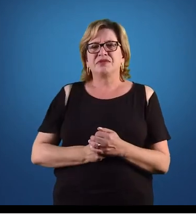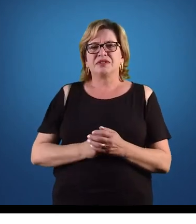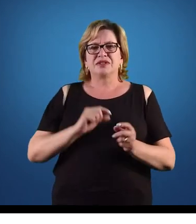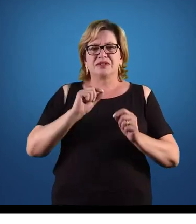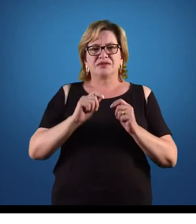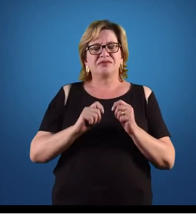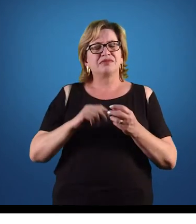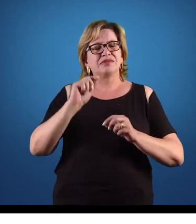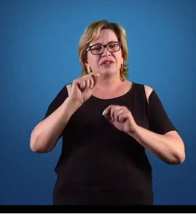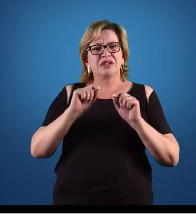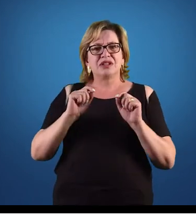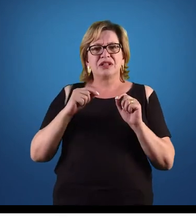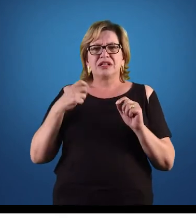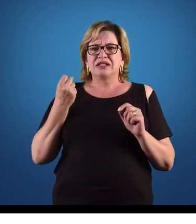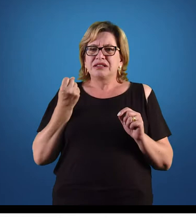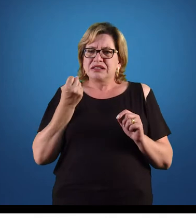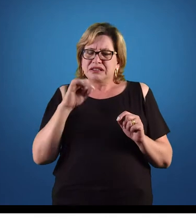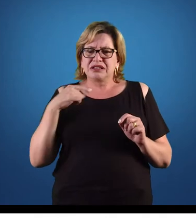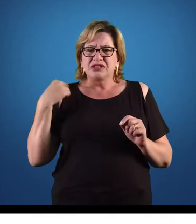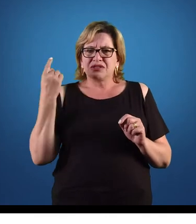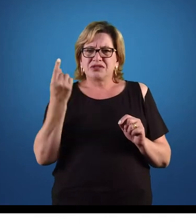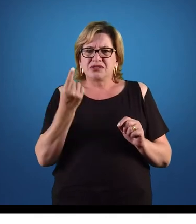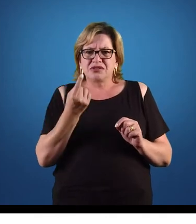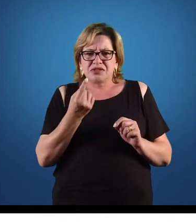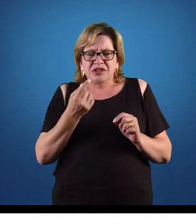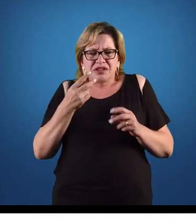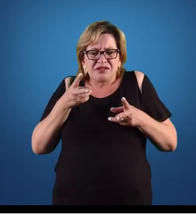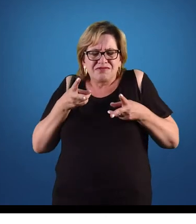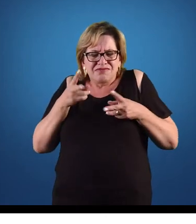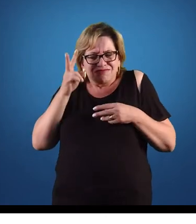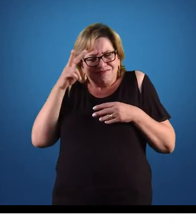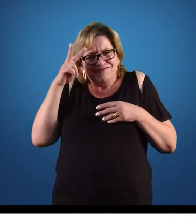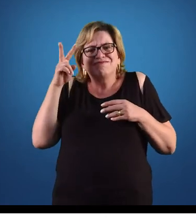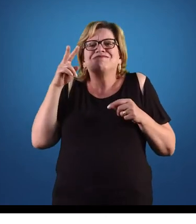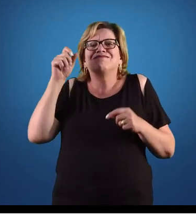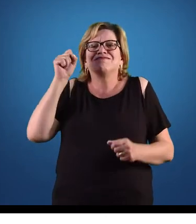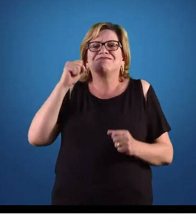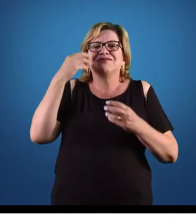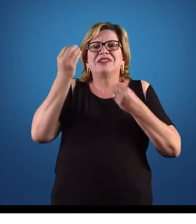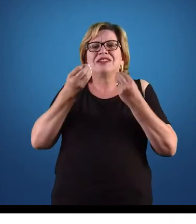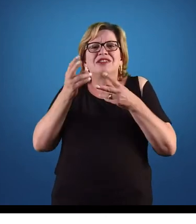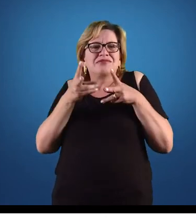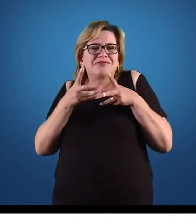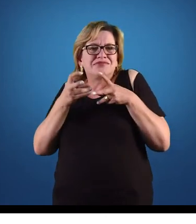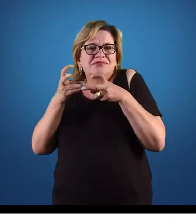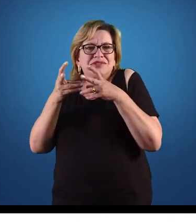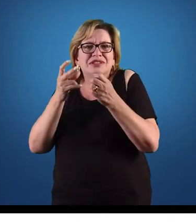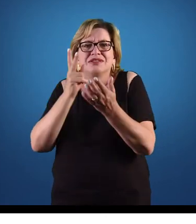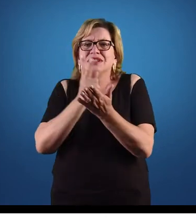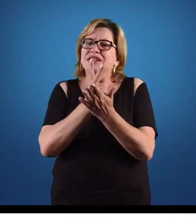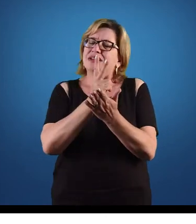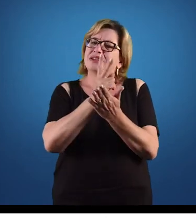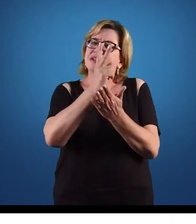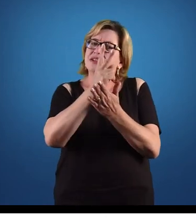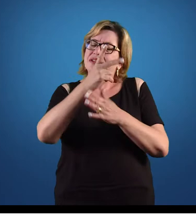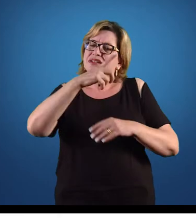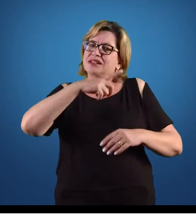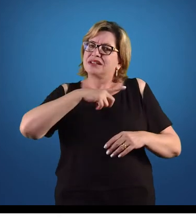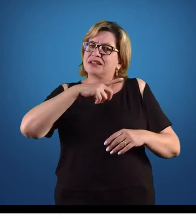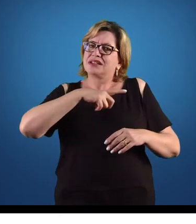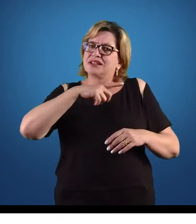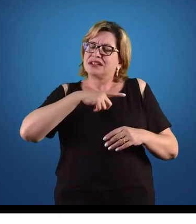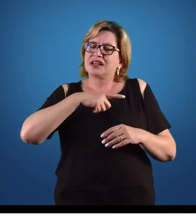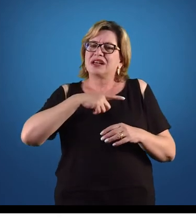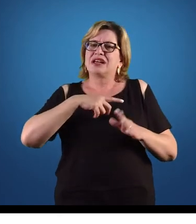Então, se nós pegarmos aí um pouquinho da história, nós vamos verificar que sempre existiu